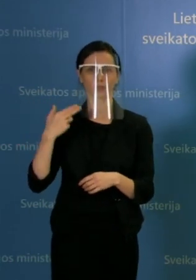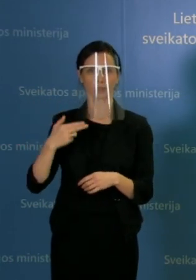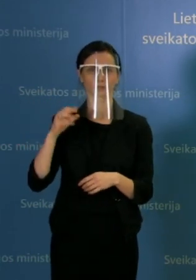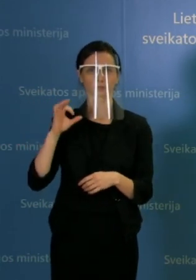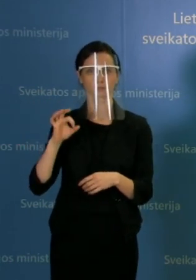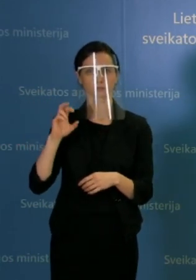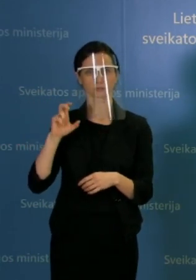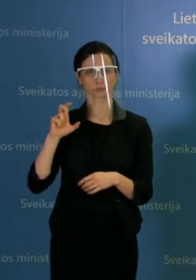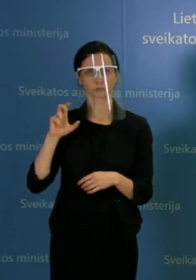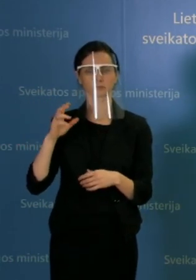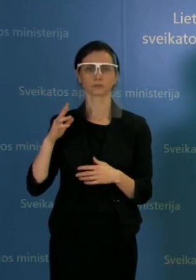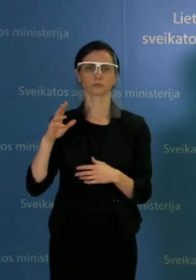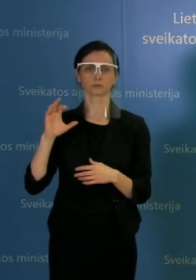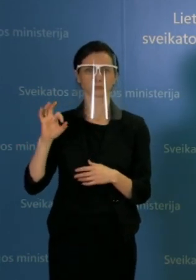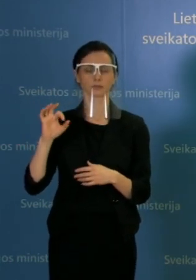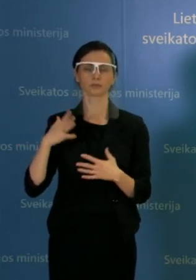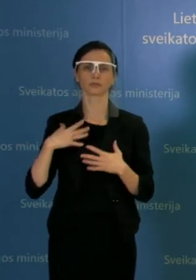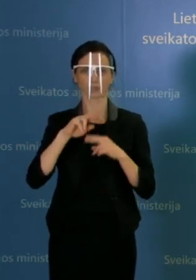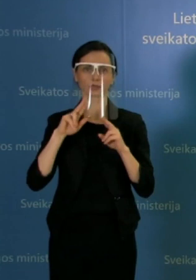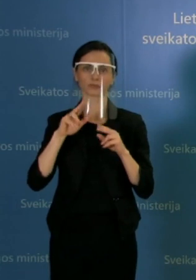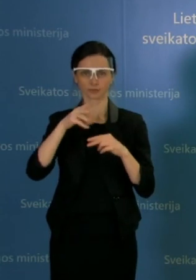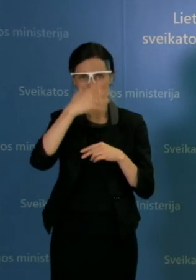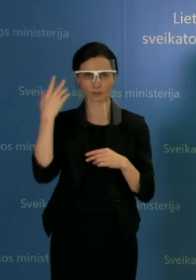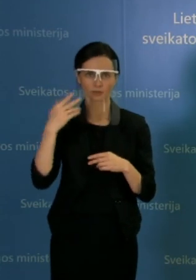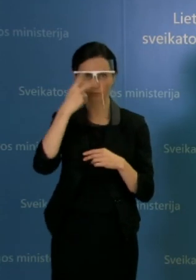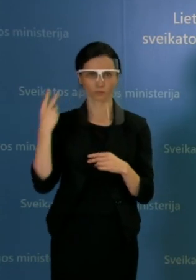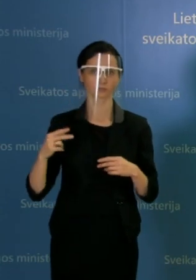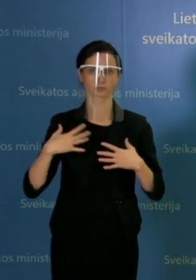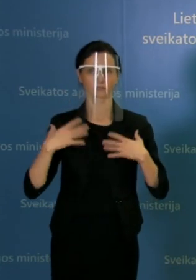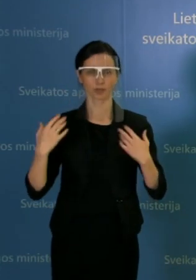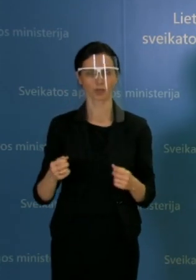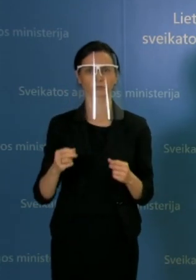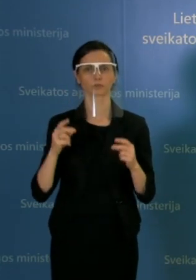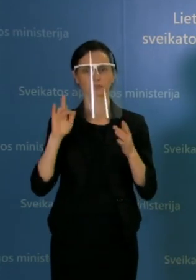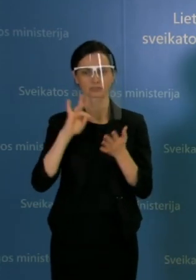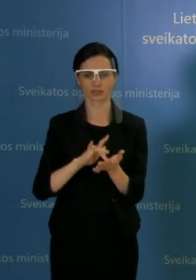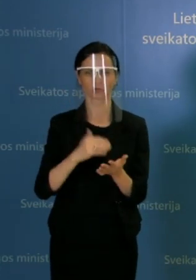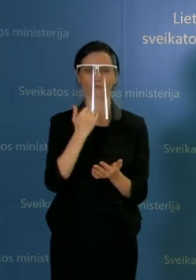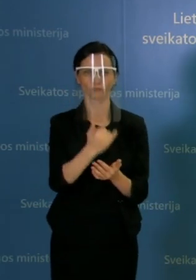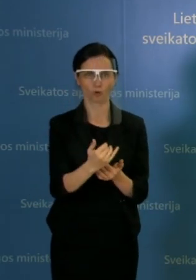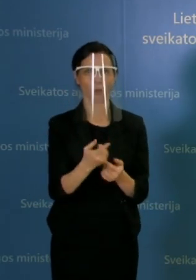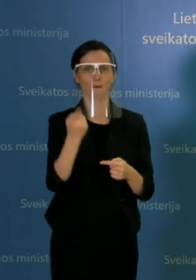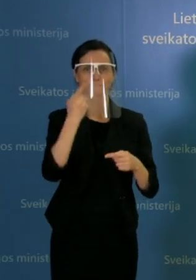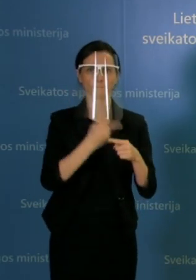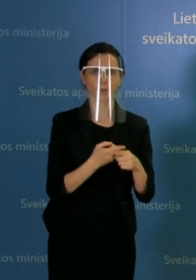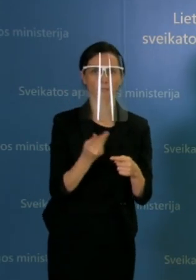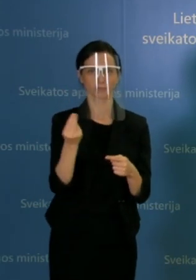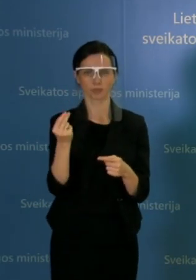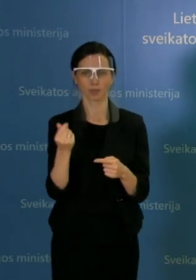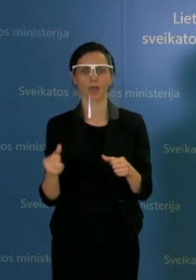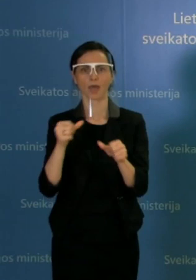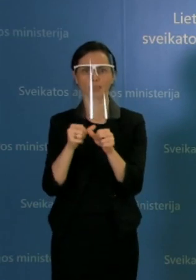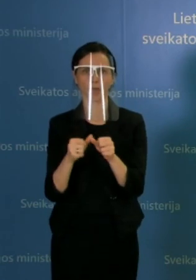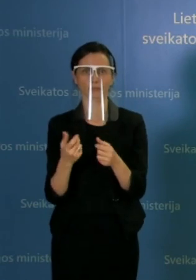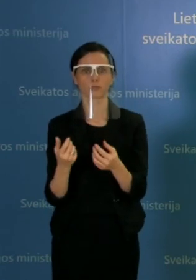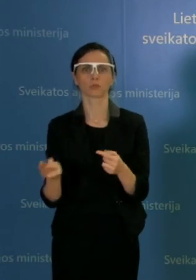visuomenės seikatos centrui jų būtinom funkcijom, priedam, priemokom užtikrinti papildomiam etatam